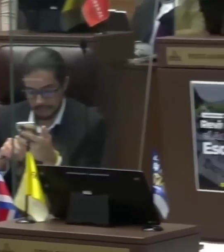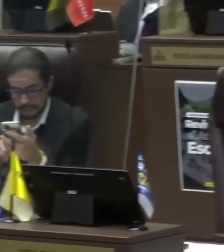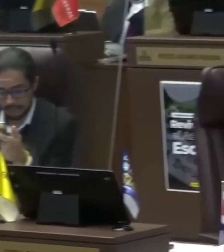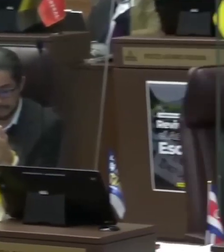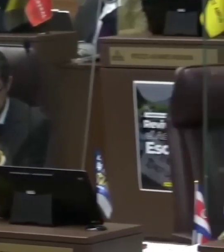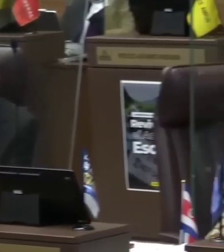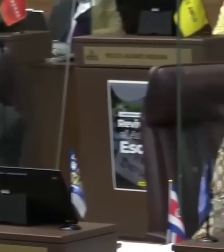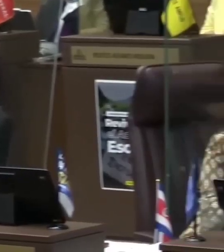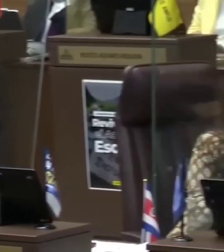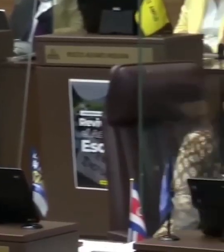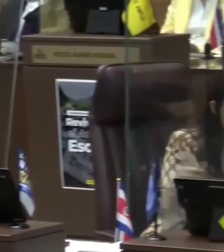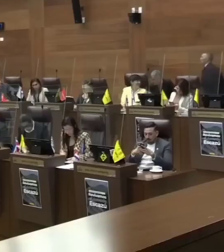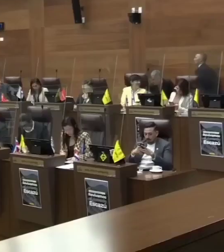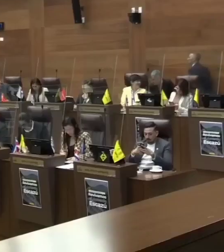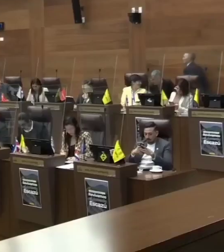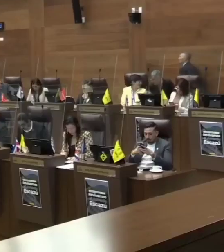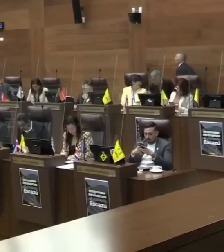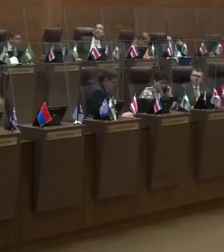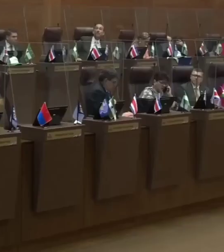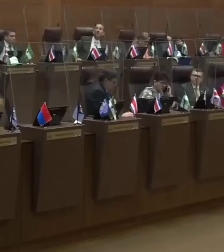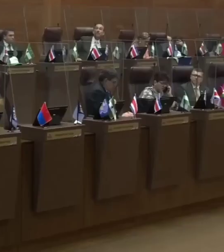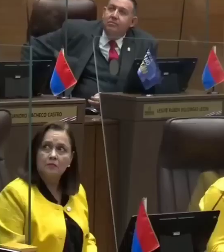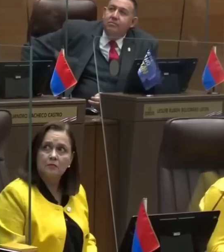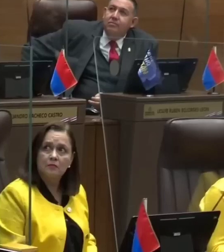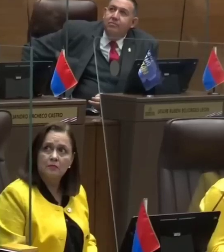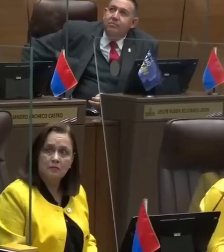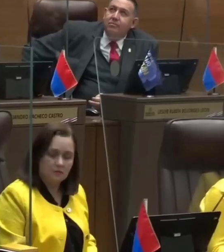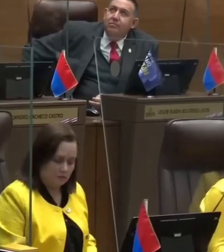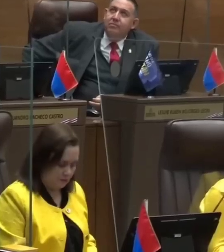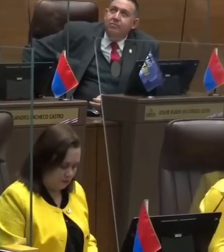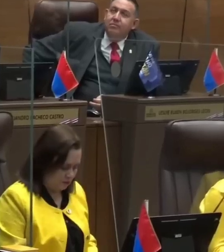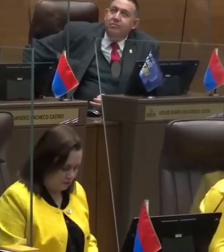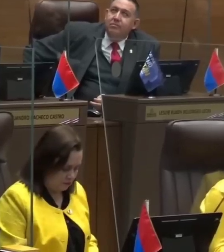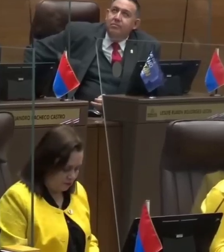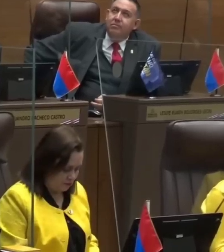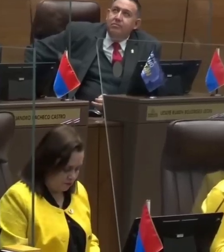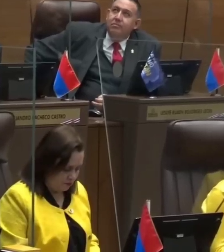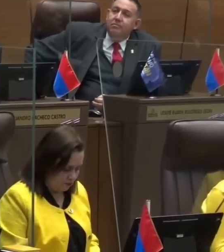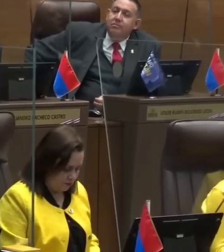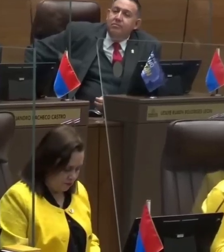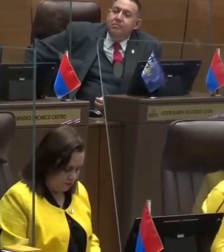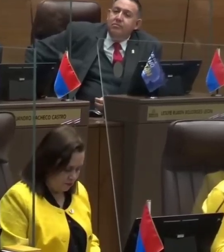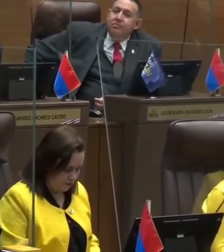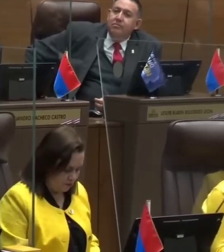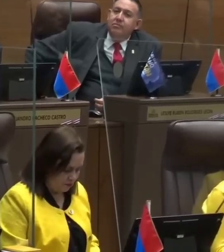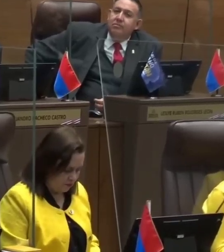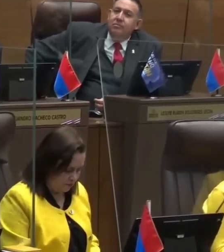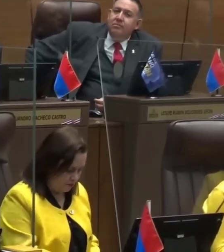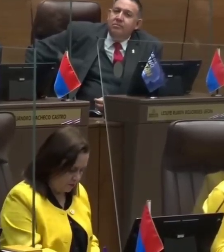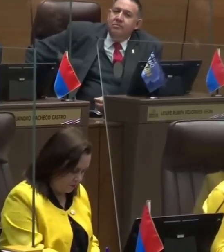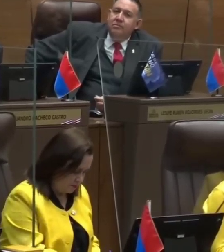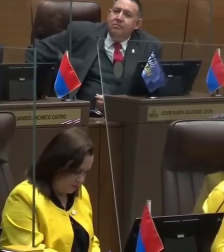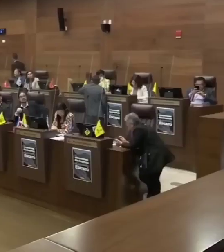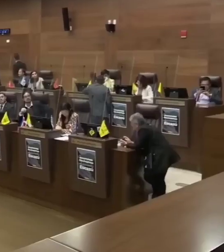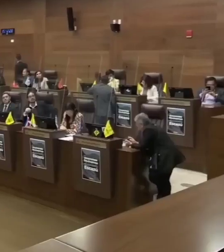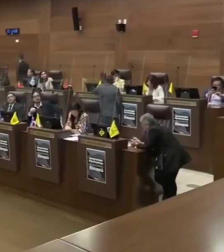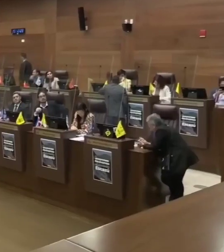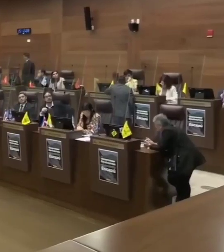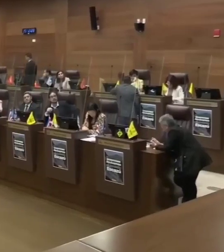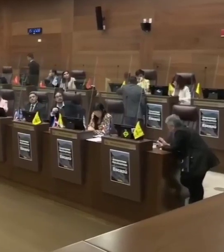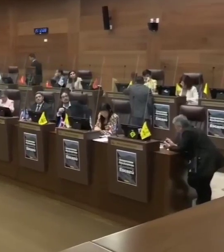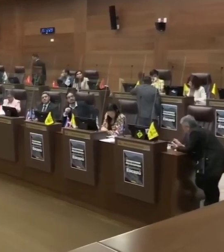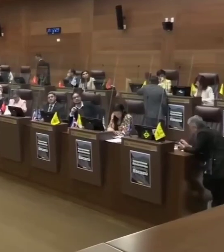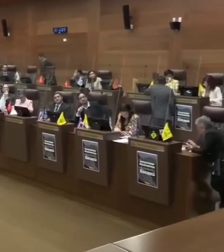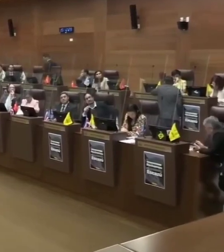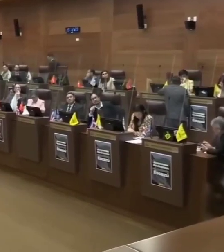podríamos tenerlo aprobado. Yo estoy seguro que los diputados, si tuviéramos que asignar viernes o sábados o domingos, yo creo que lo haríamos, con tal de que Costa